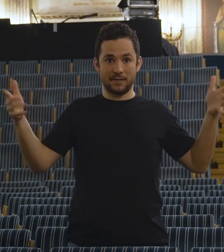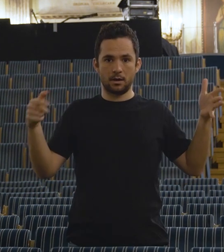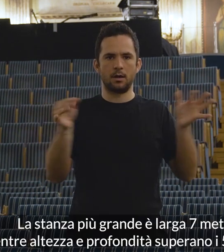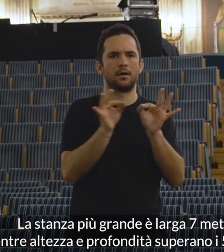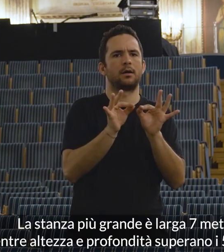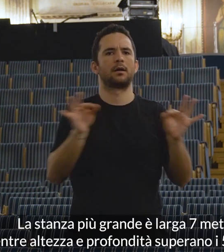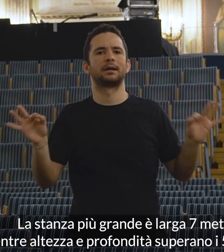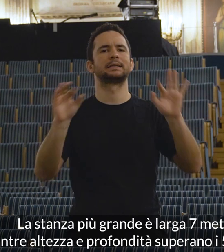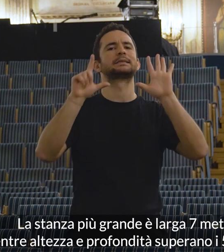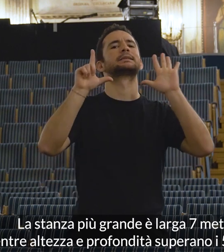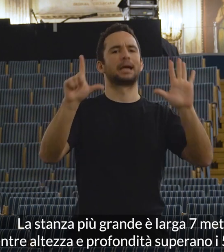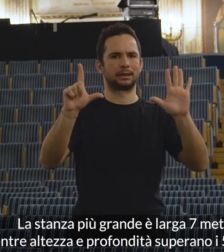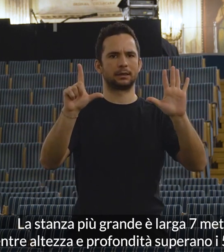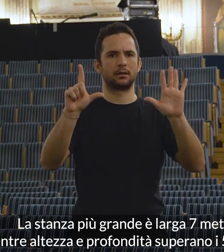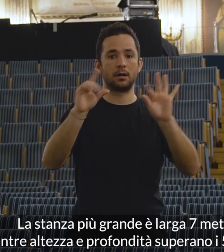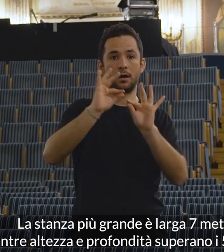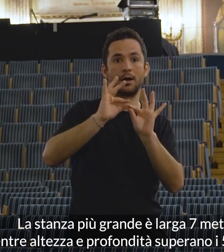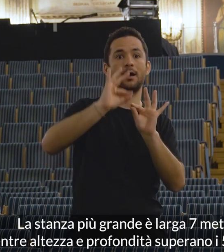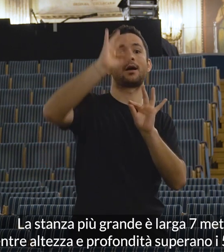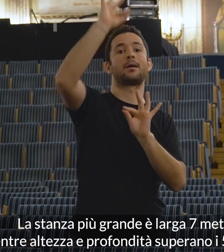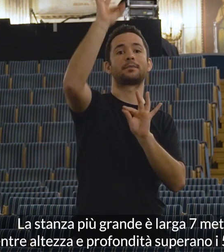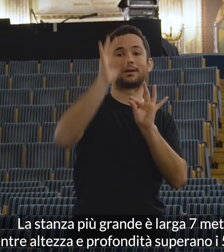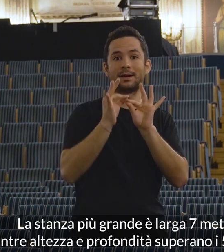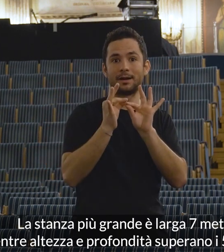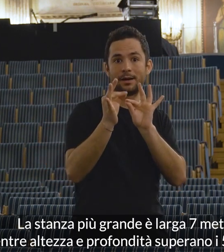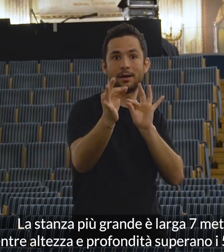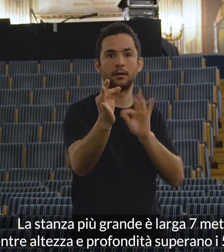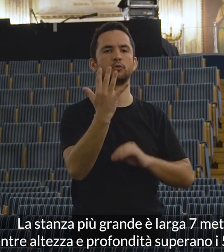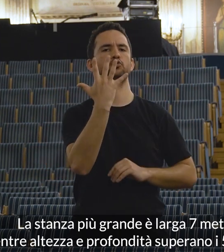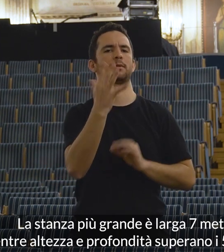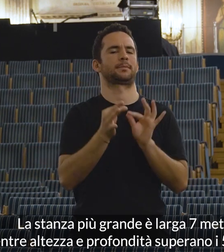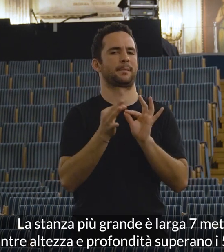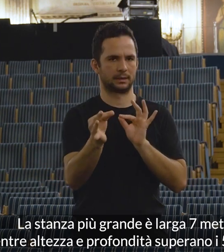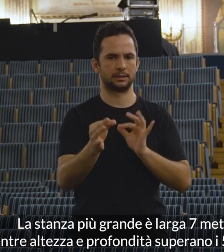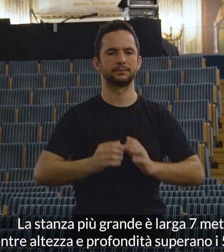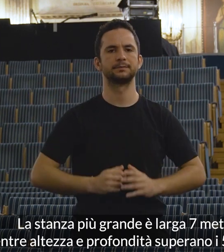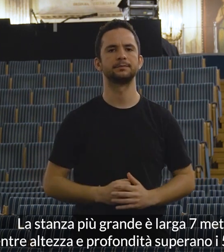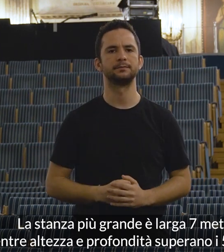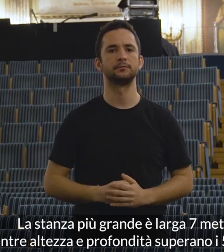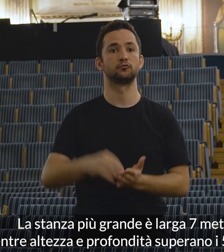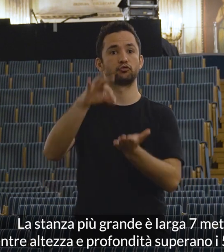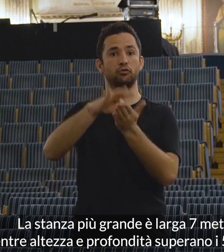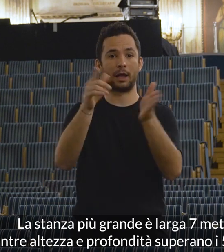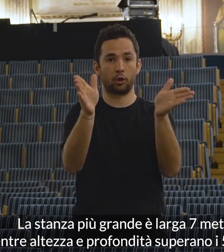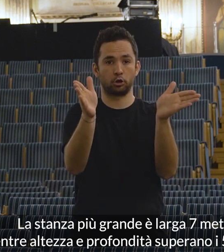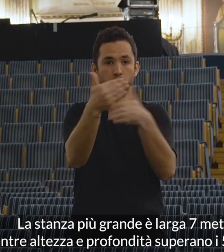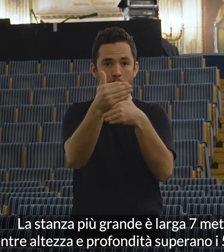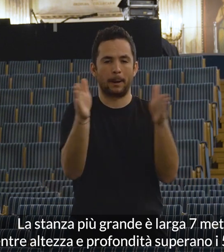La stanza più grande è larga sette metri, mentre altezza e profondità superano i cinque